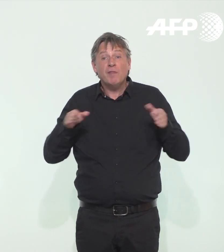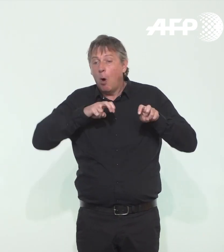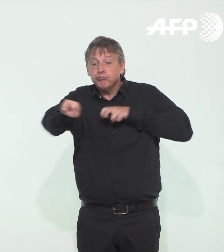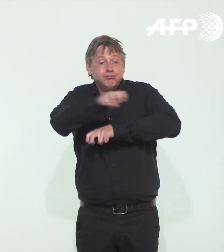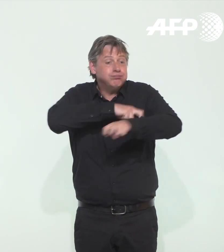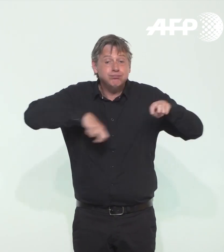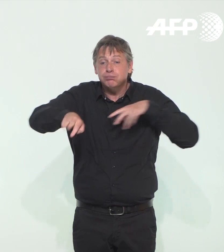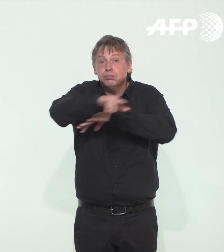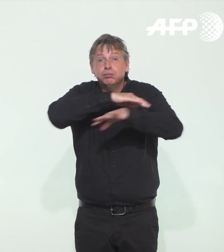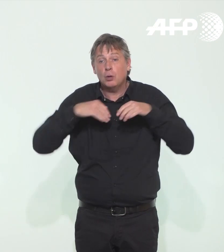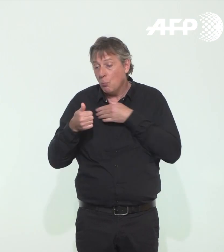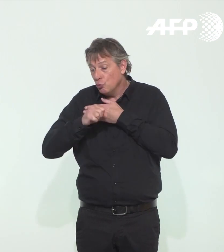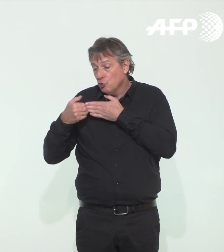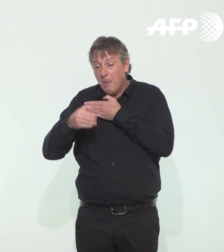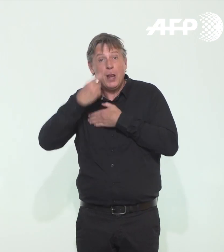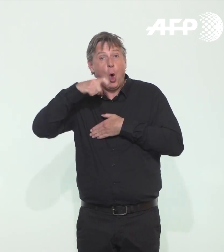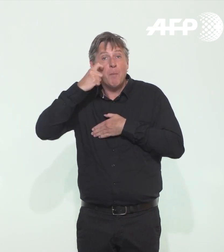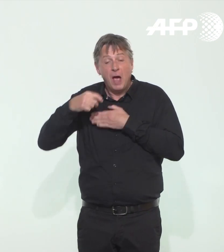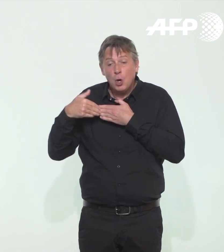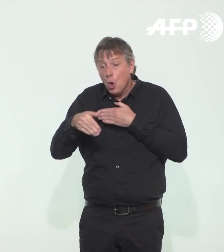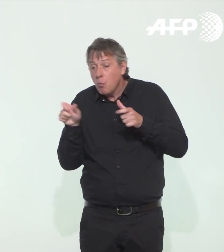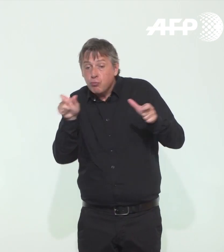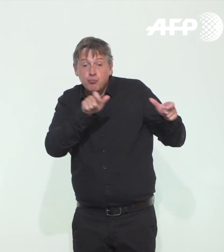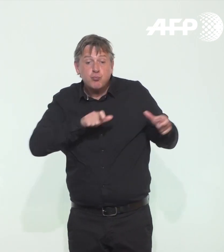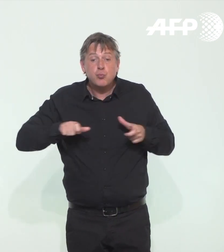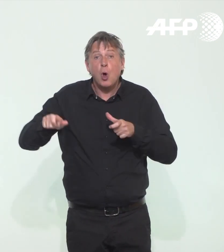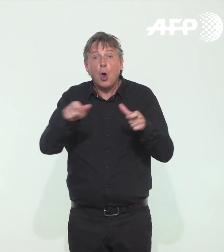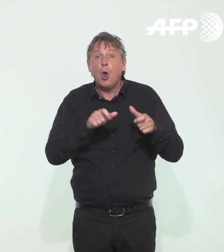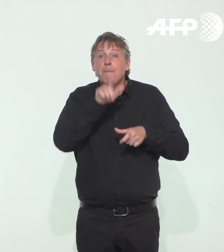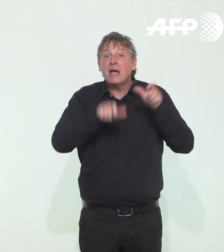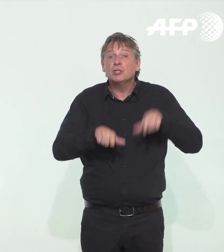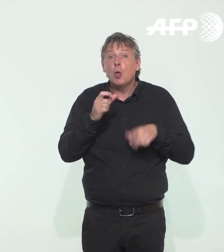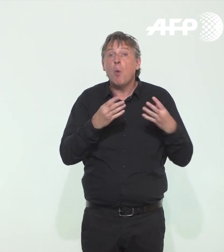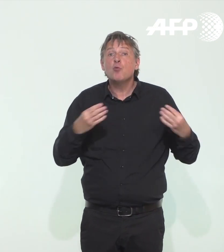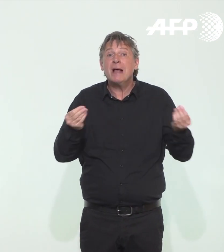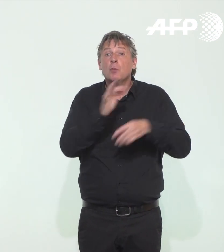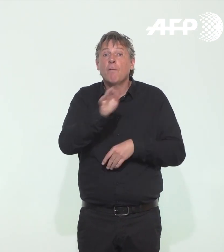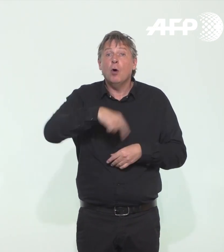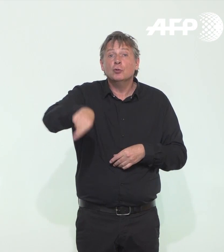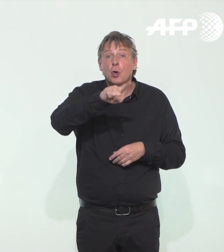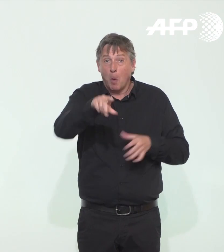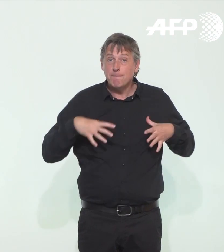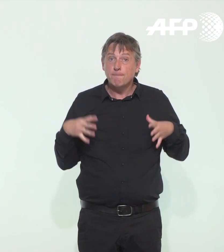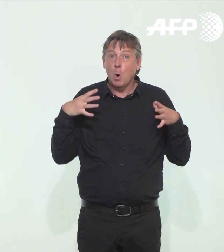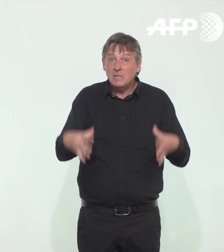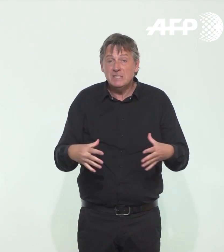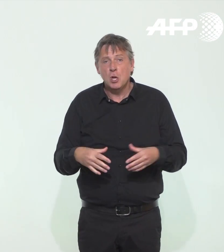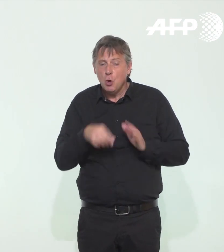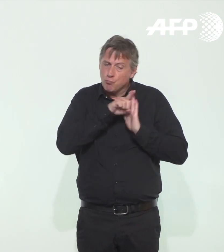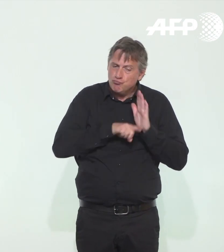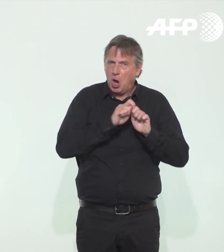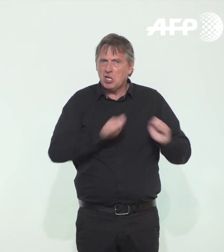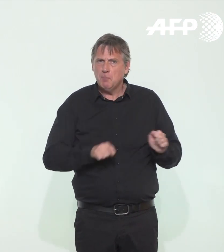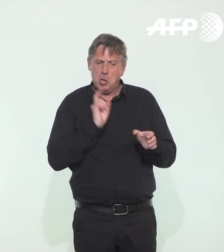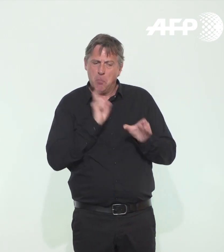qu'objectivement, en premier lieu, nous avons des Français qui sont très mobilisés, qui sont très rigoureux dans l'application des